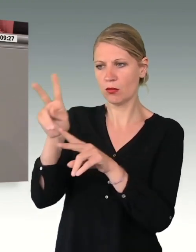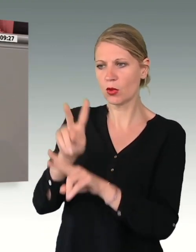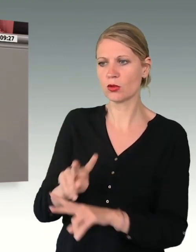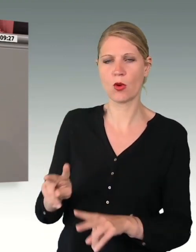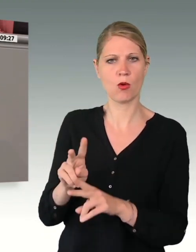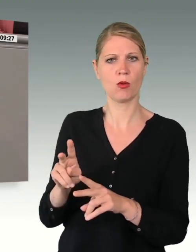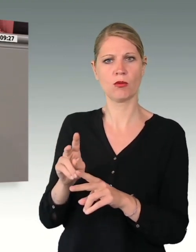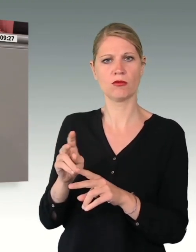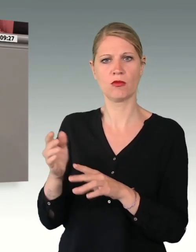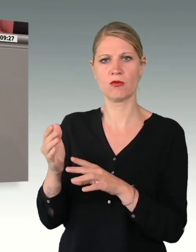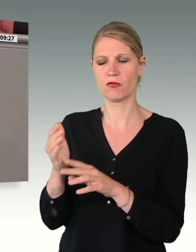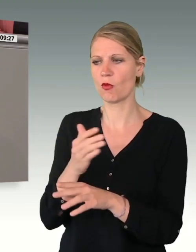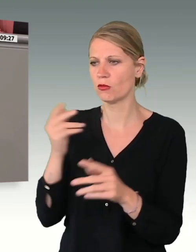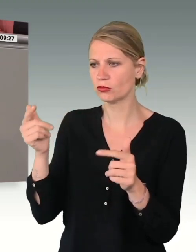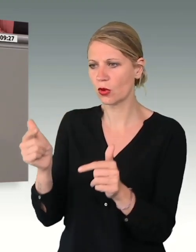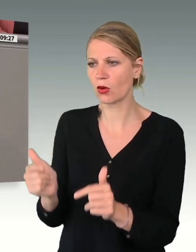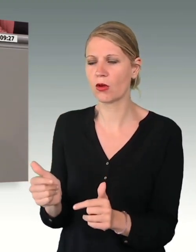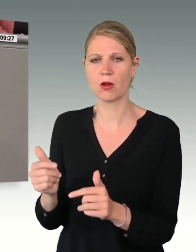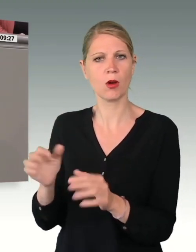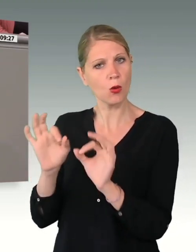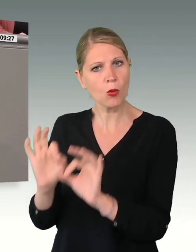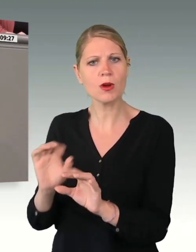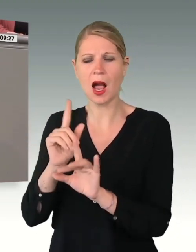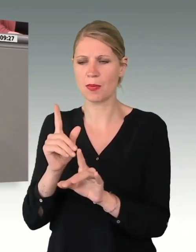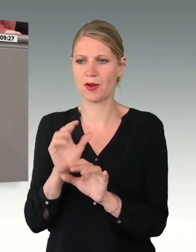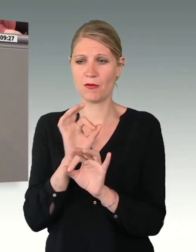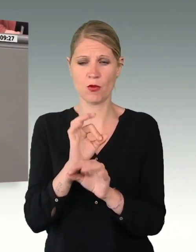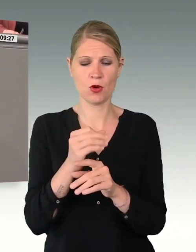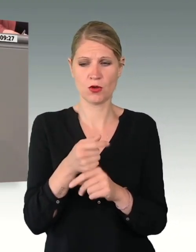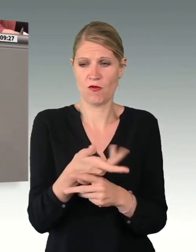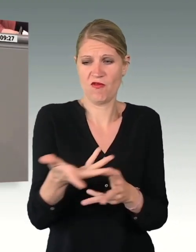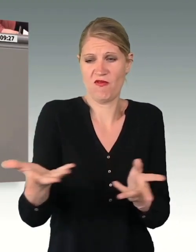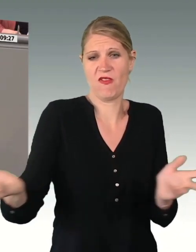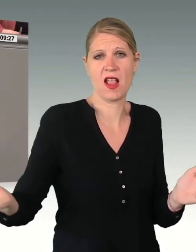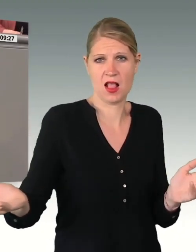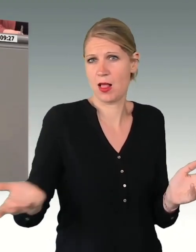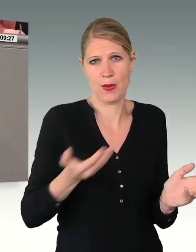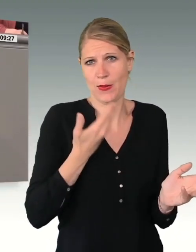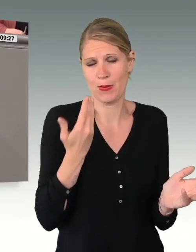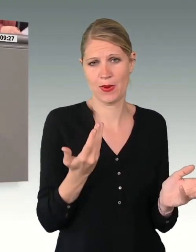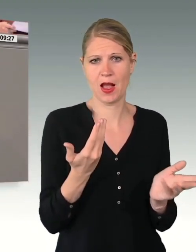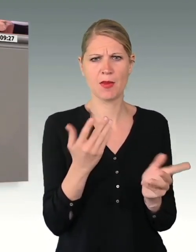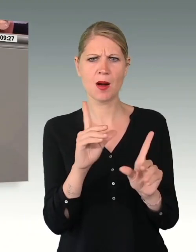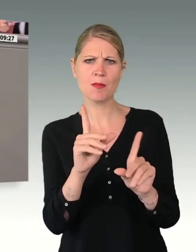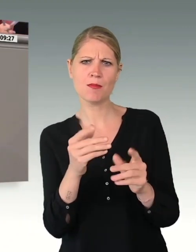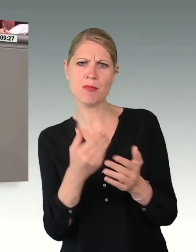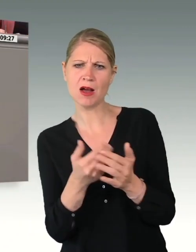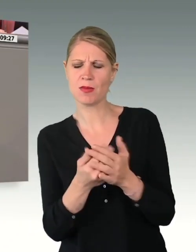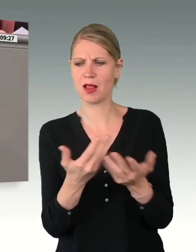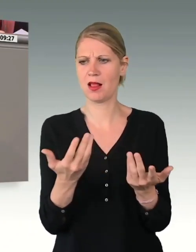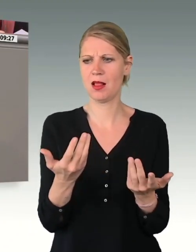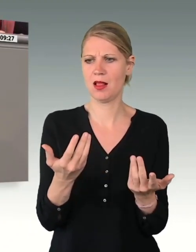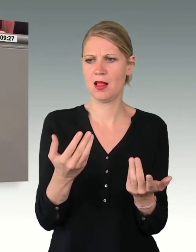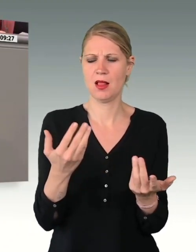ausgelegt. Was bedeutet das konkret? Was bedeutet das für die Offizierin, die zu Hause ihren Vater pflegt?